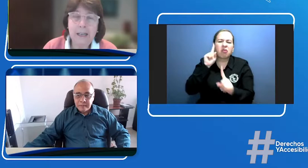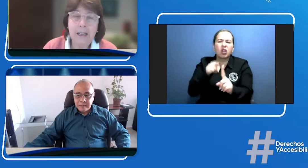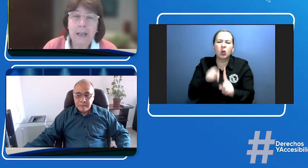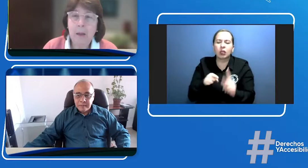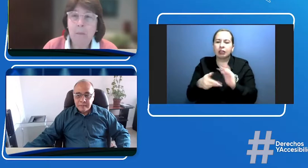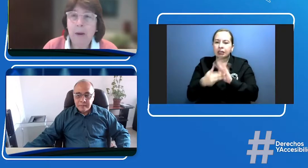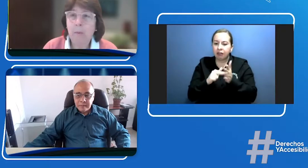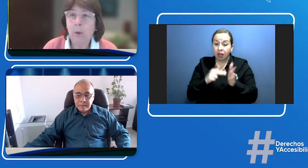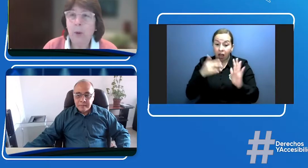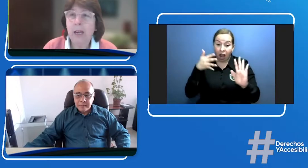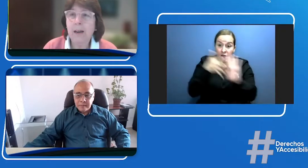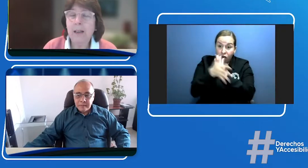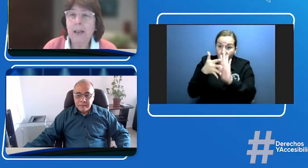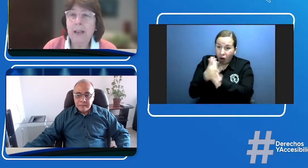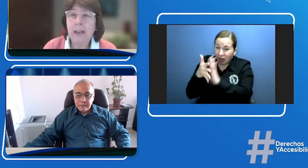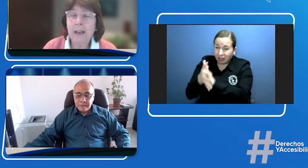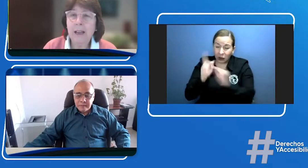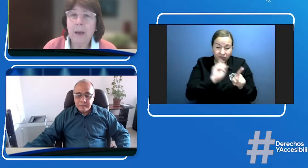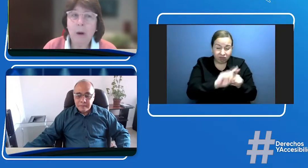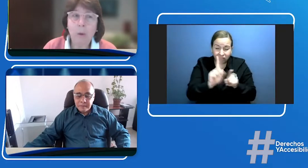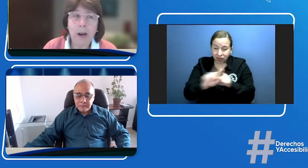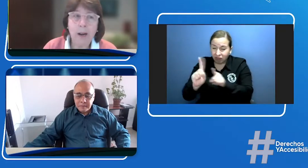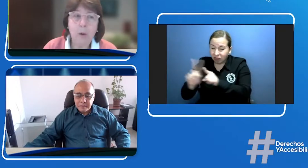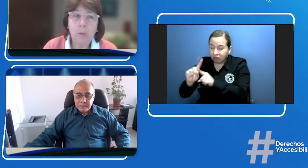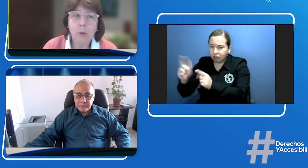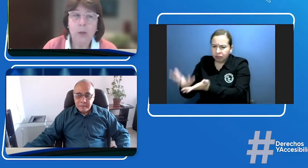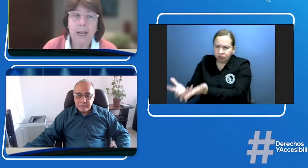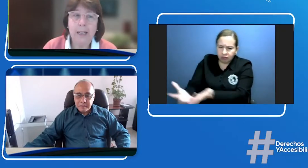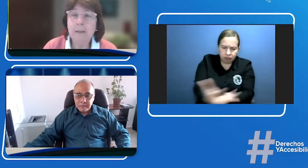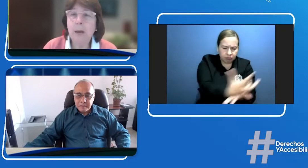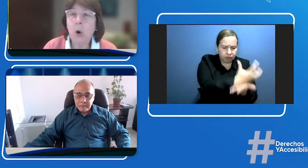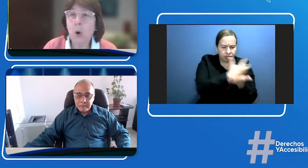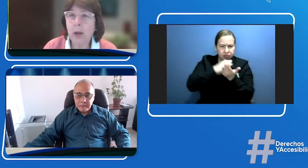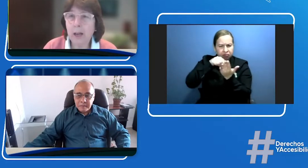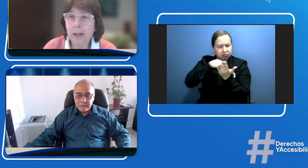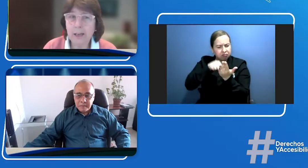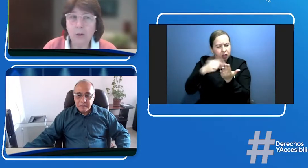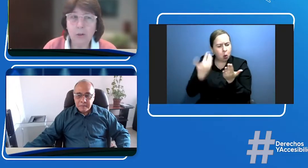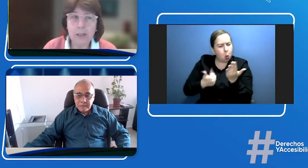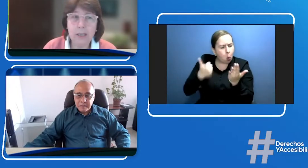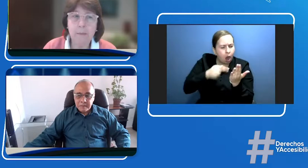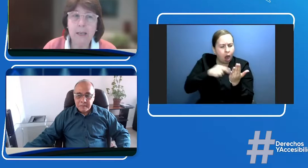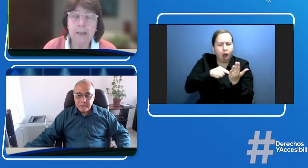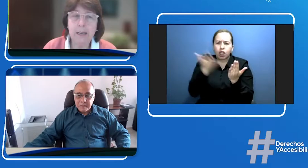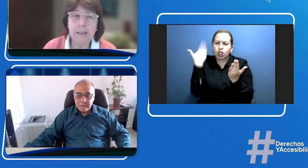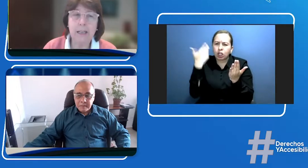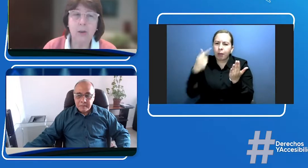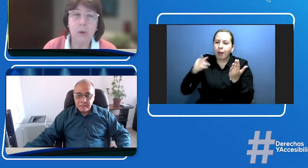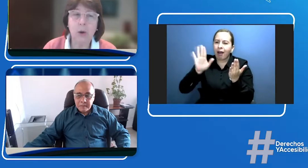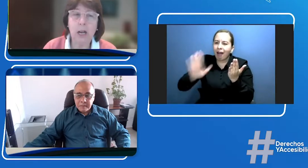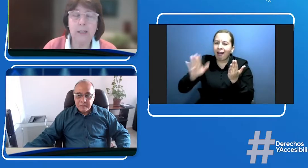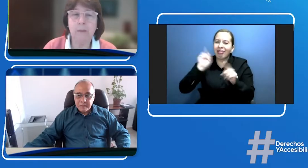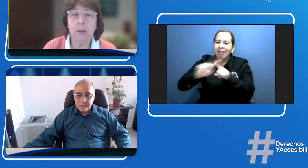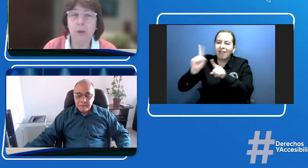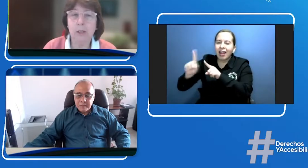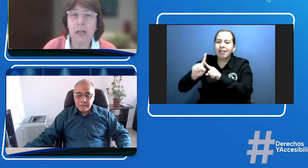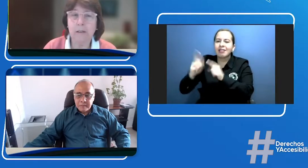para poder evaluar oportunidades de mejora en estos sistemas de acceso al servicio de televisión